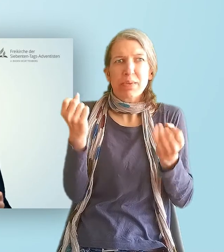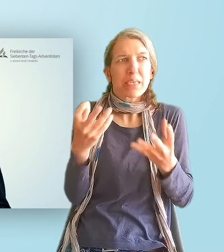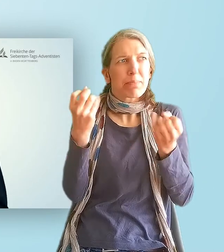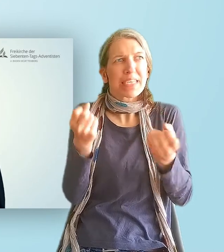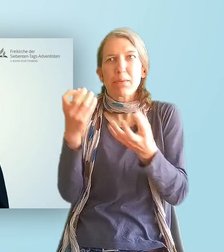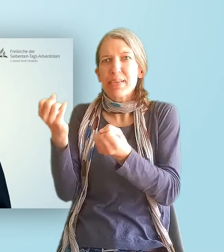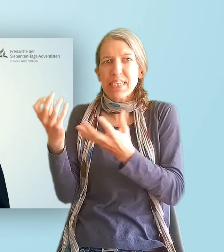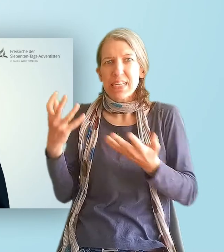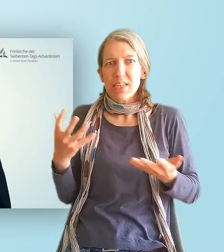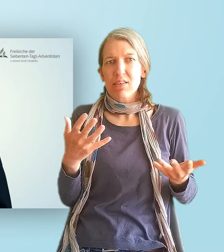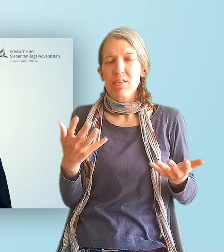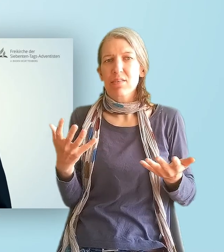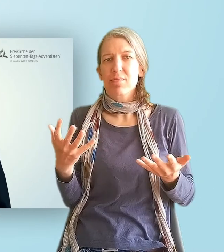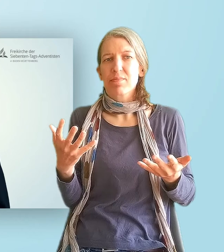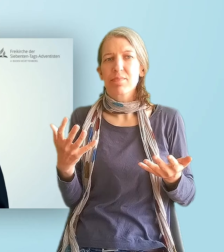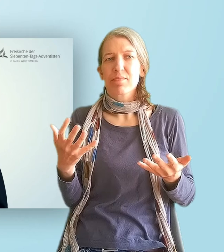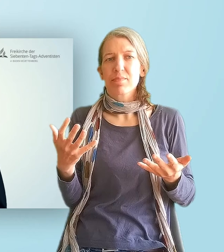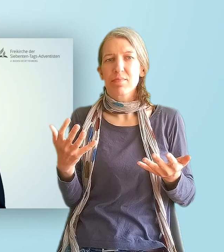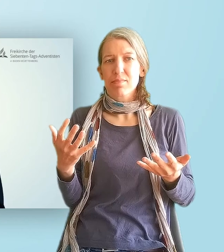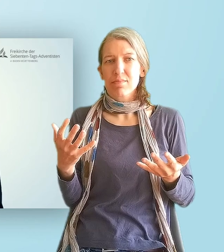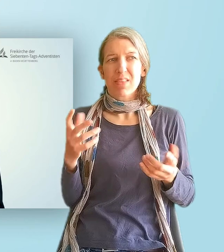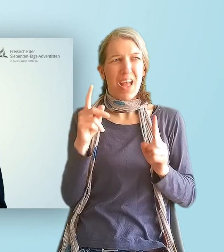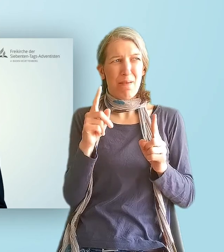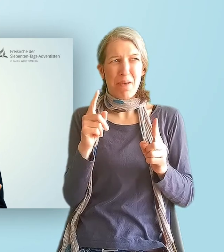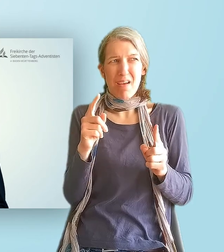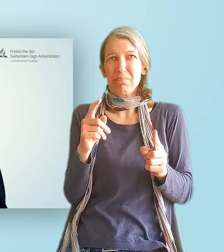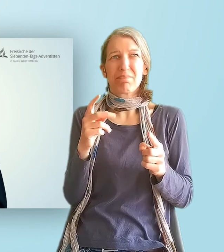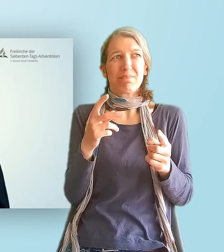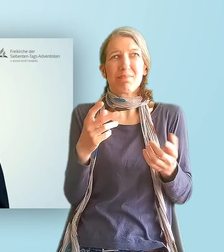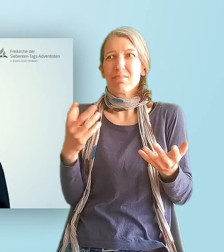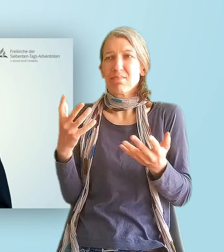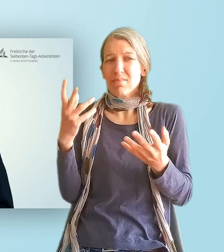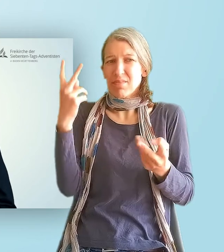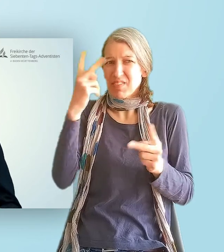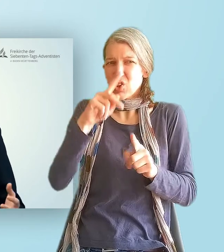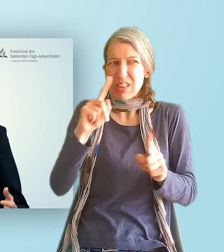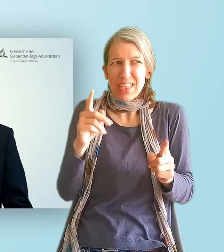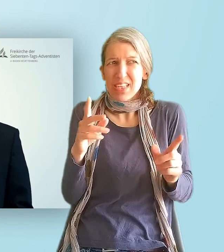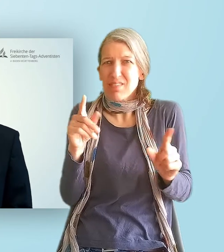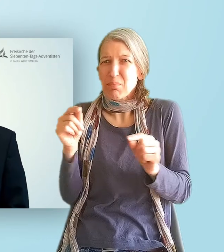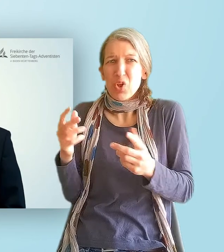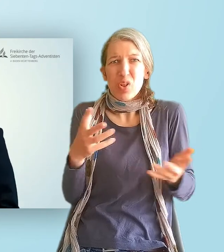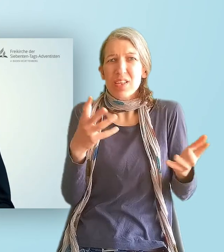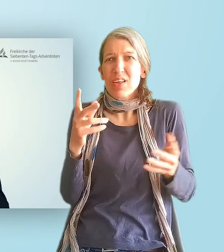passieren, aber sie können sie nicht richtig einordnen. Wohin führt das Ganze? Was ist